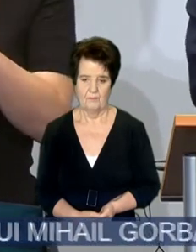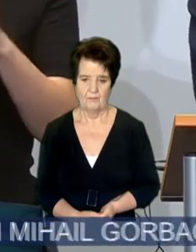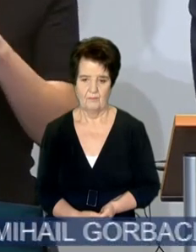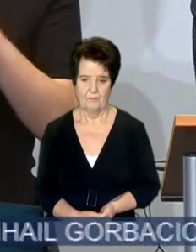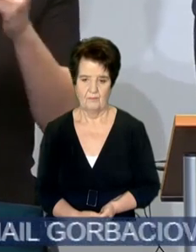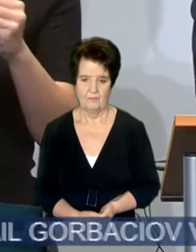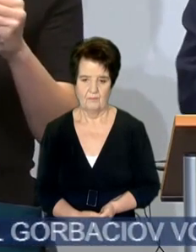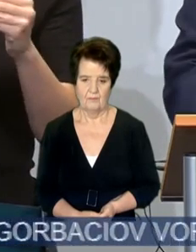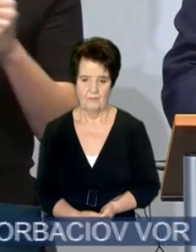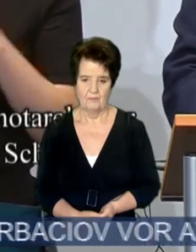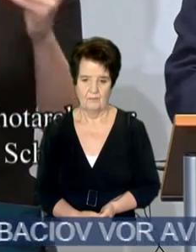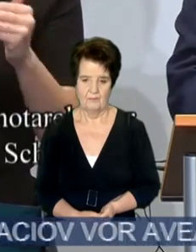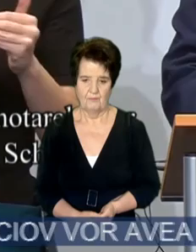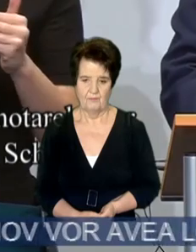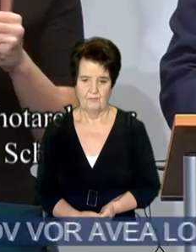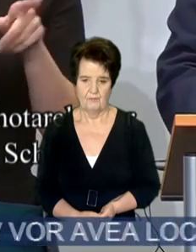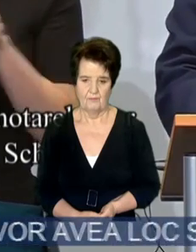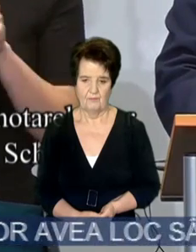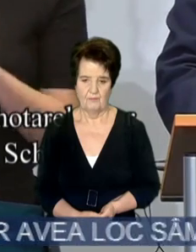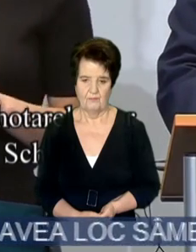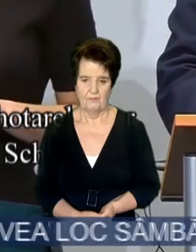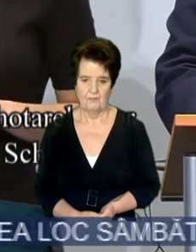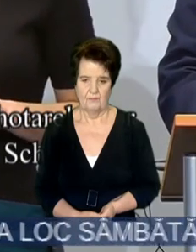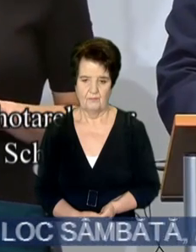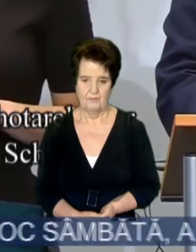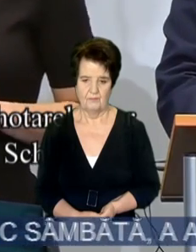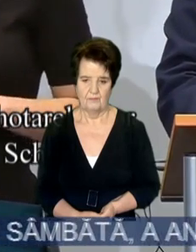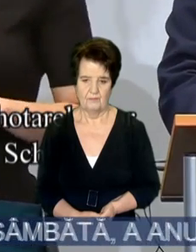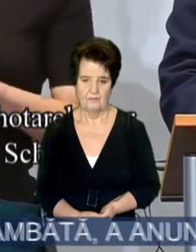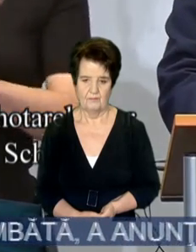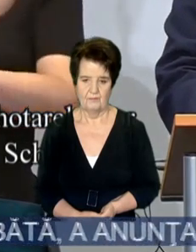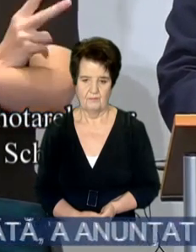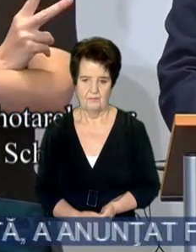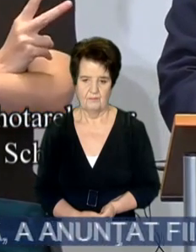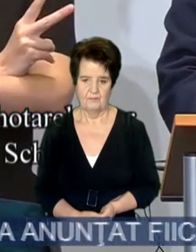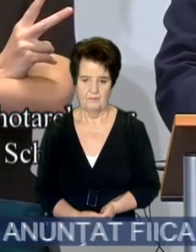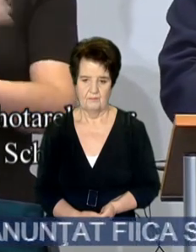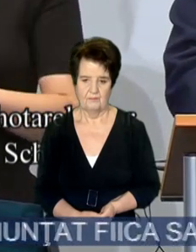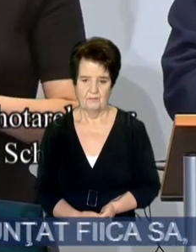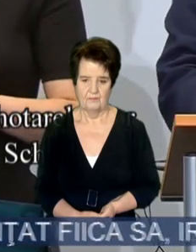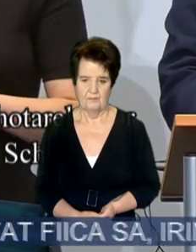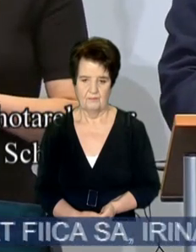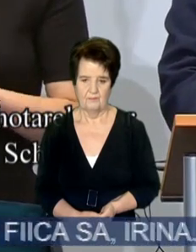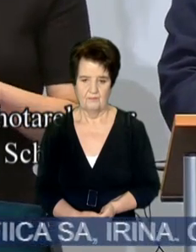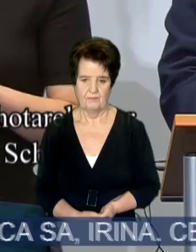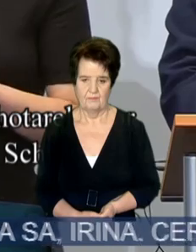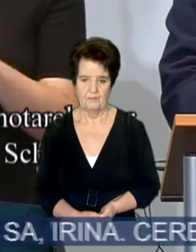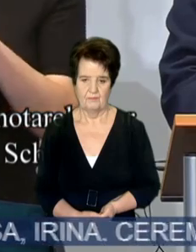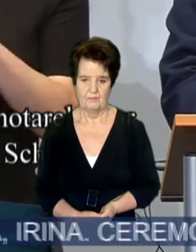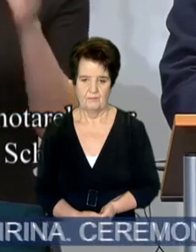mesurile în nivel național, în nivel național, pentru a restrici încălzită